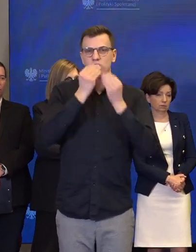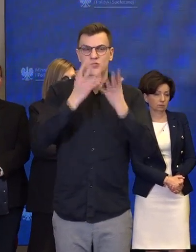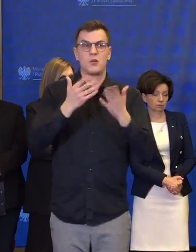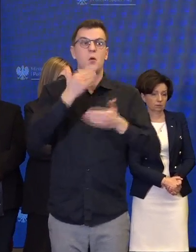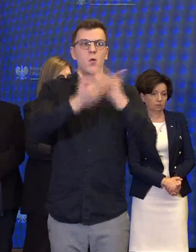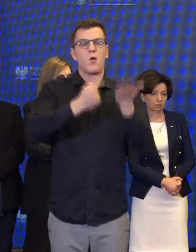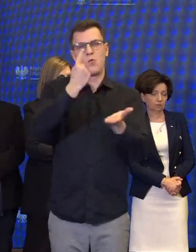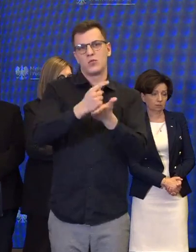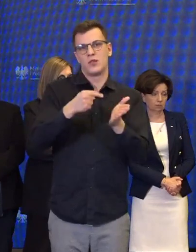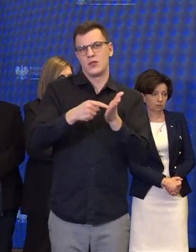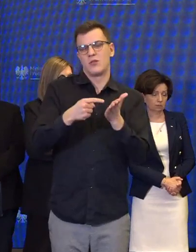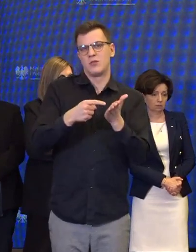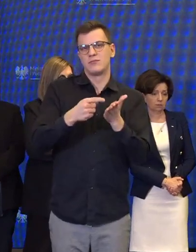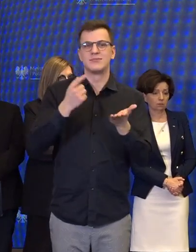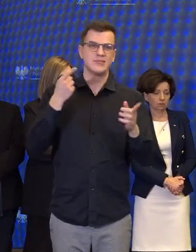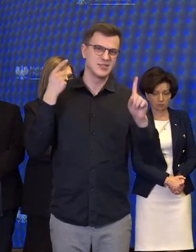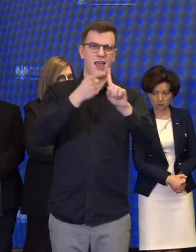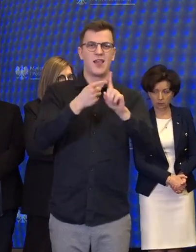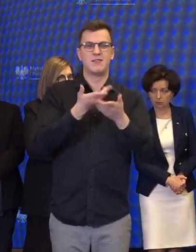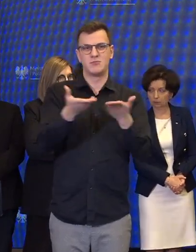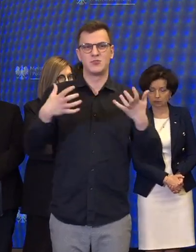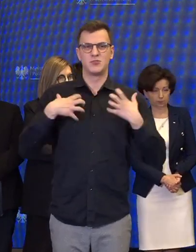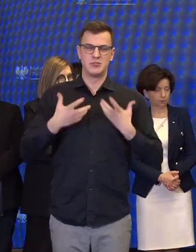dzisiejszych rozmowach. Bardzo dziękuję.